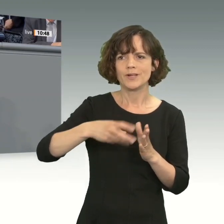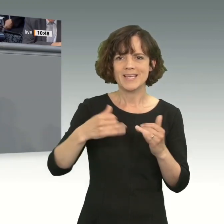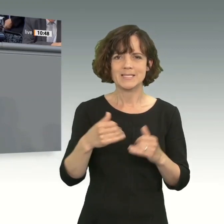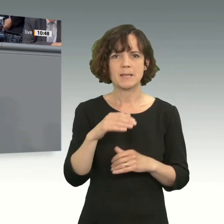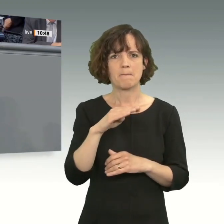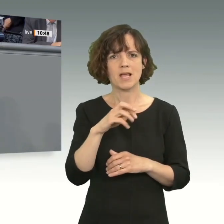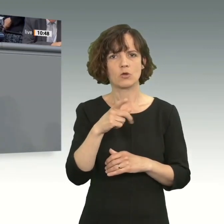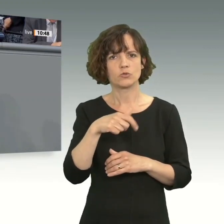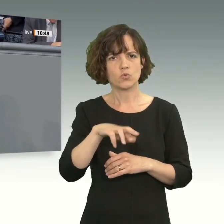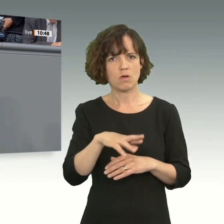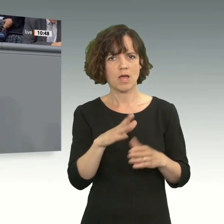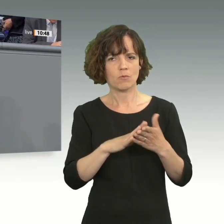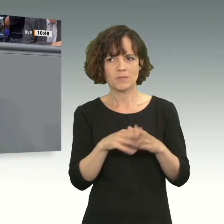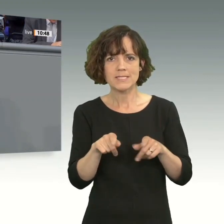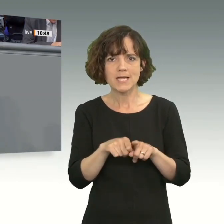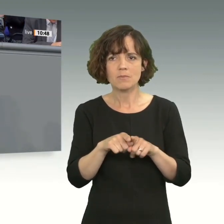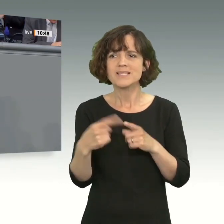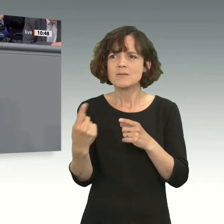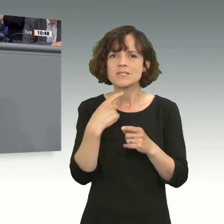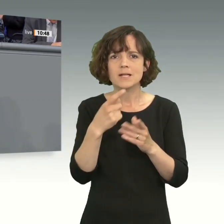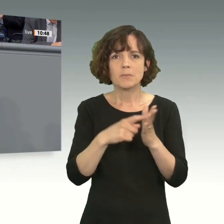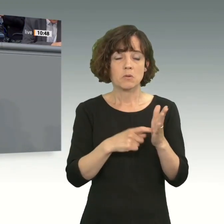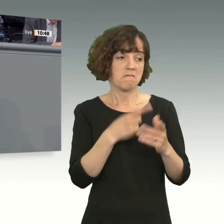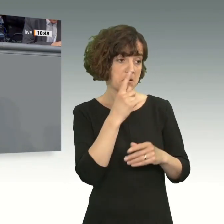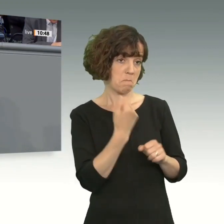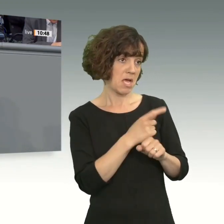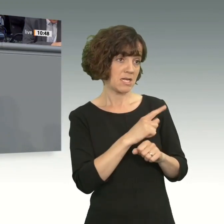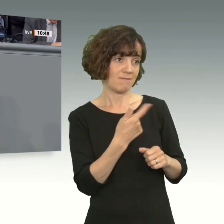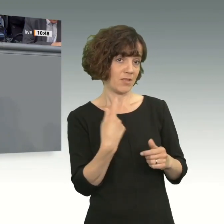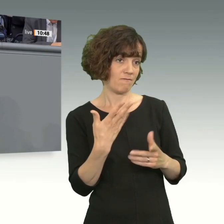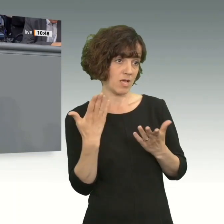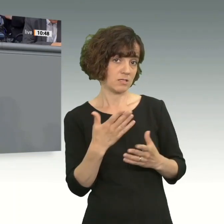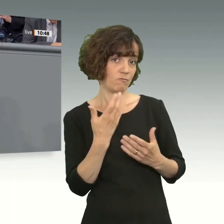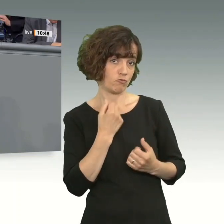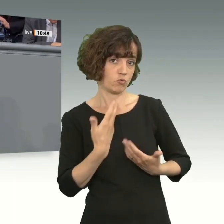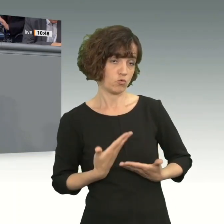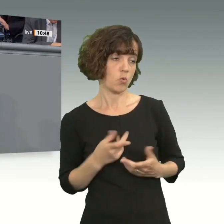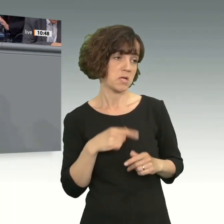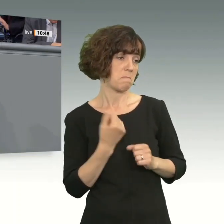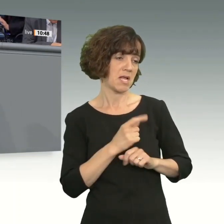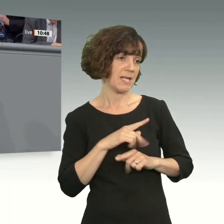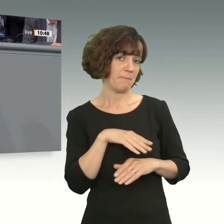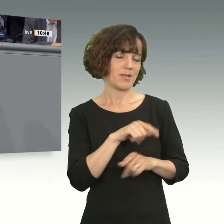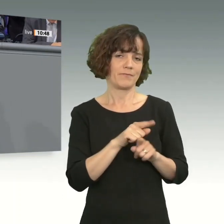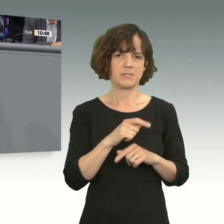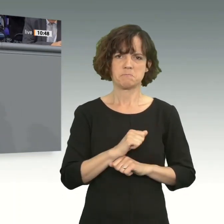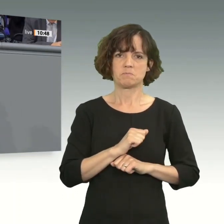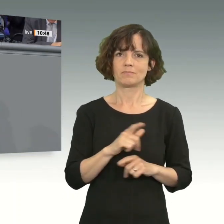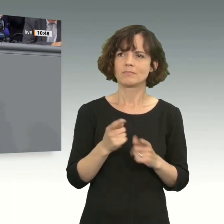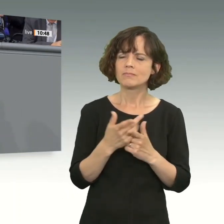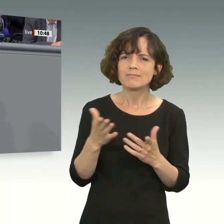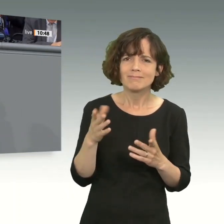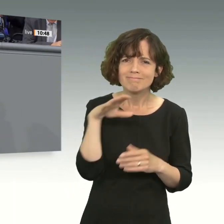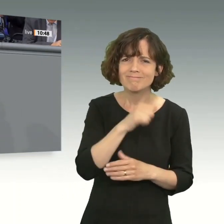Suhr. Sie haben die Bedingung gestellt, wenn Sie nicht das tun, was wir uns vorstellen, dann machen wir nicht mit. Sie haben den Schuss nicht